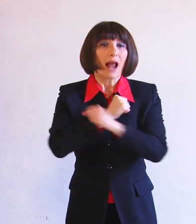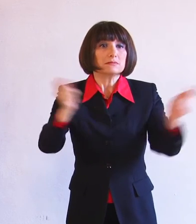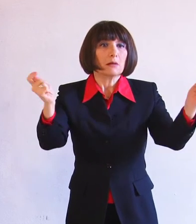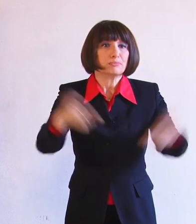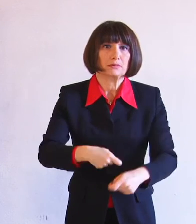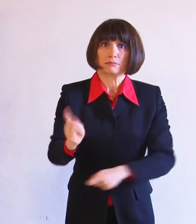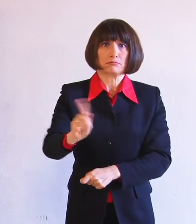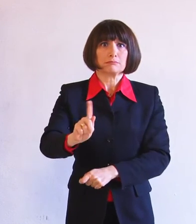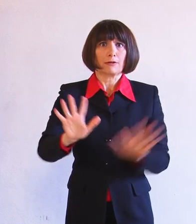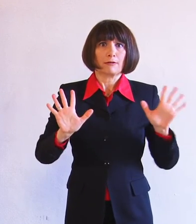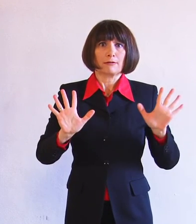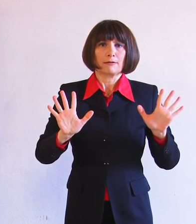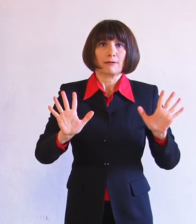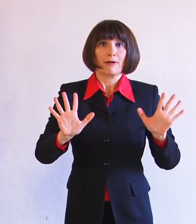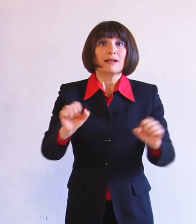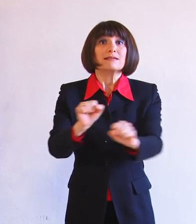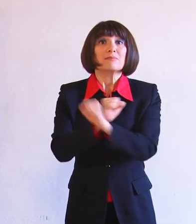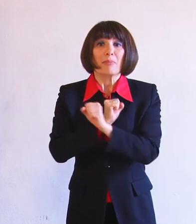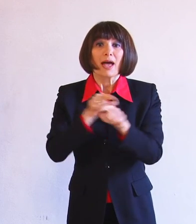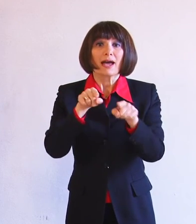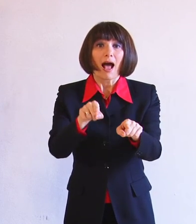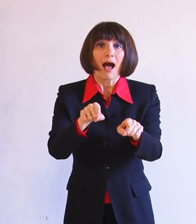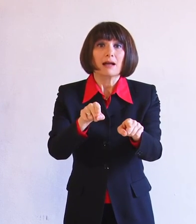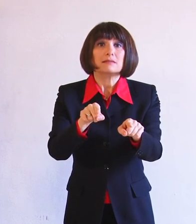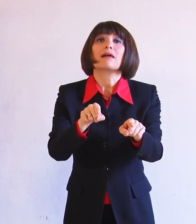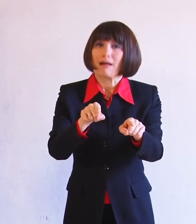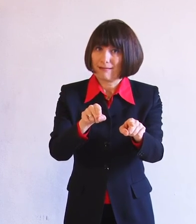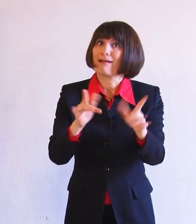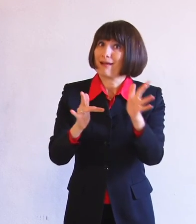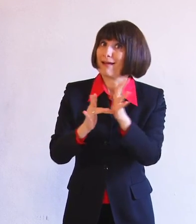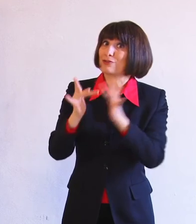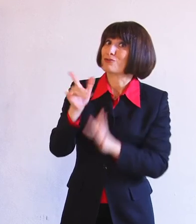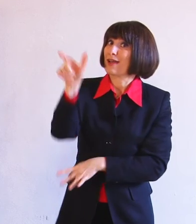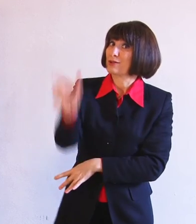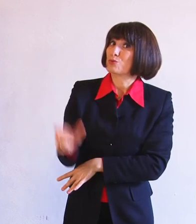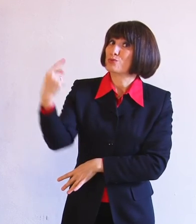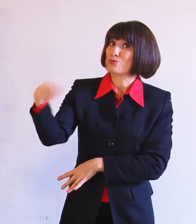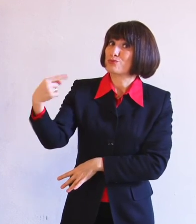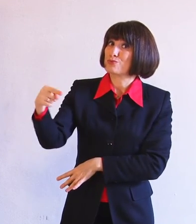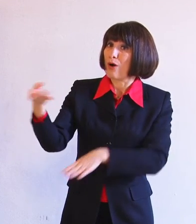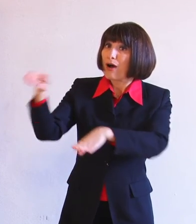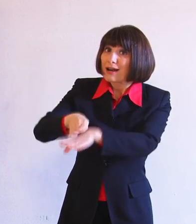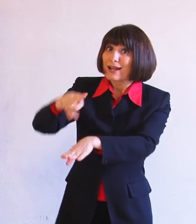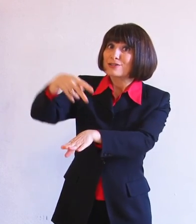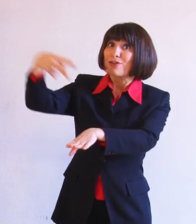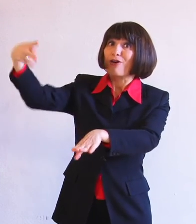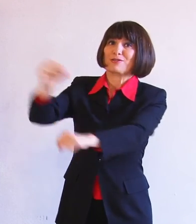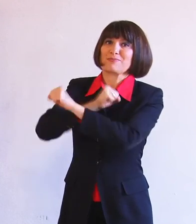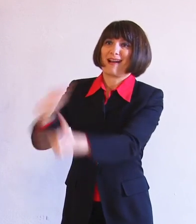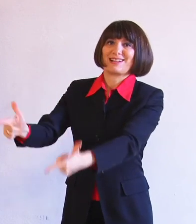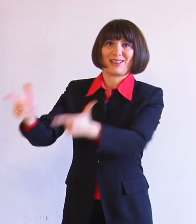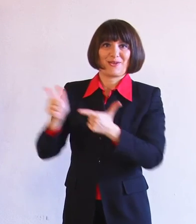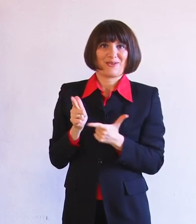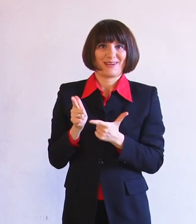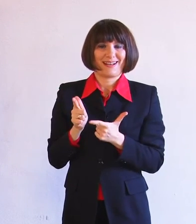anche subito aggiunto quella speranza che Cristo e Cristo risorto ci dona. Ecco allora l